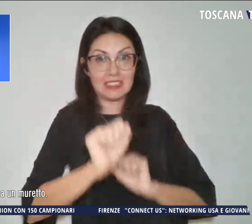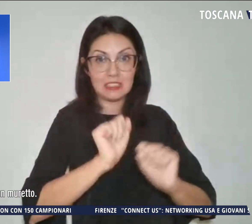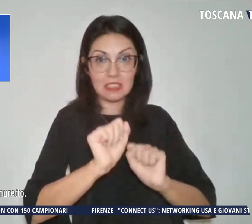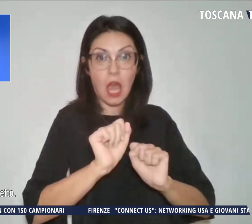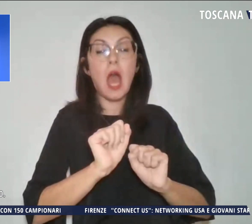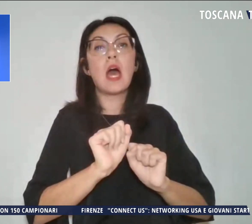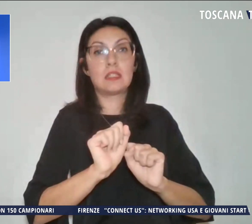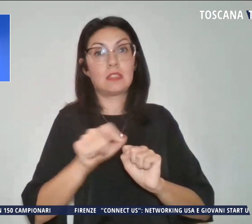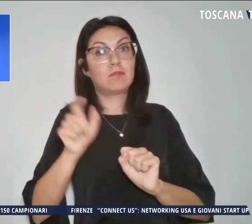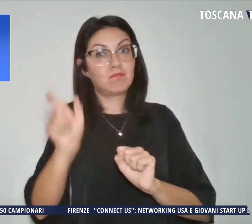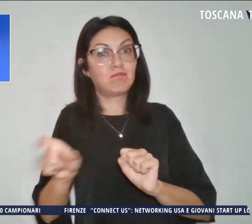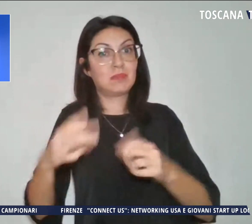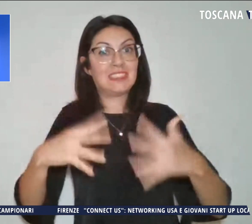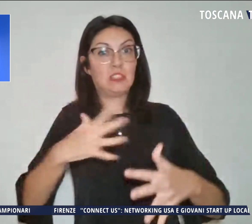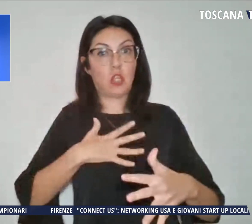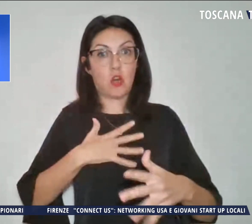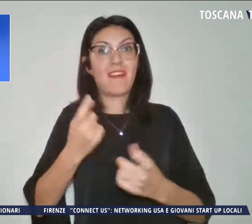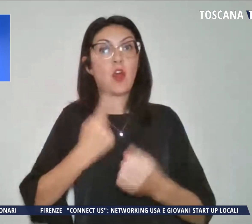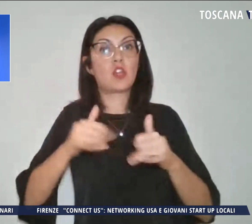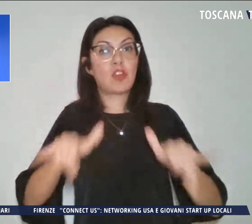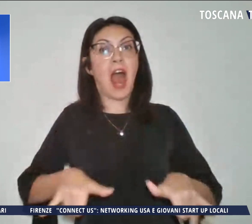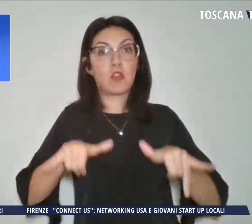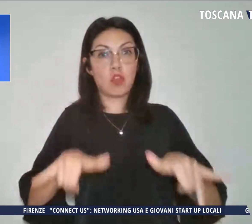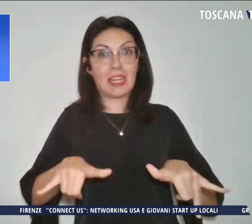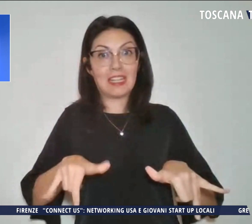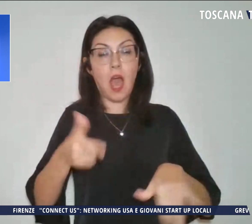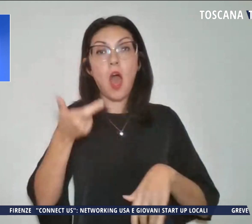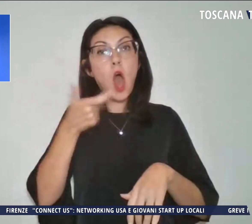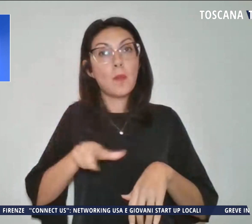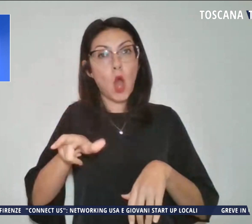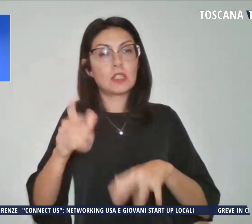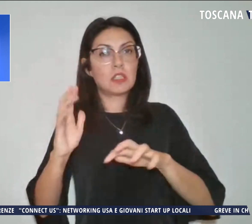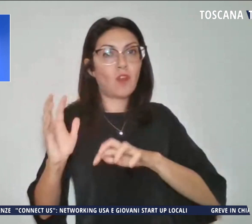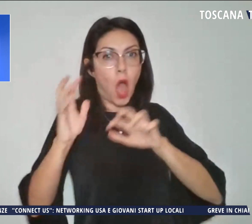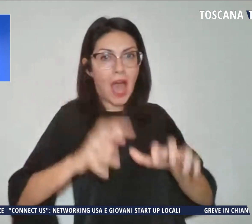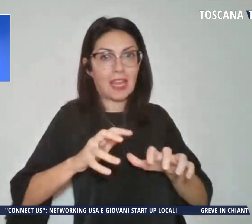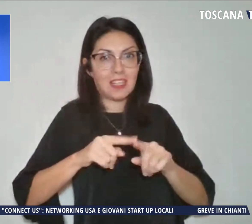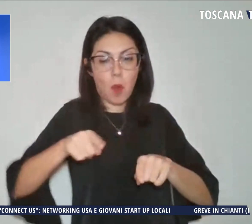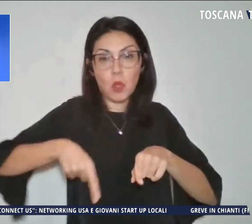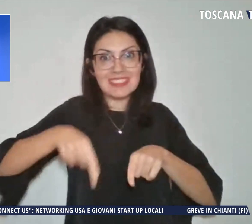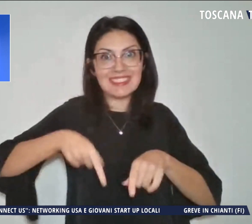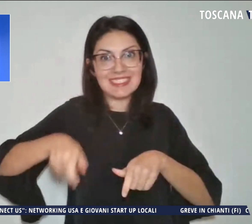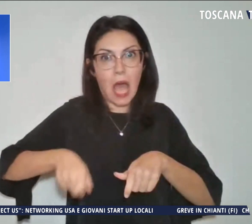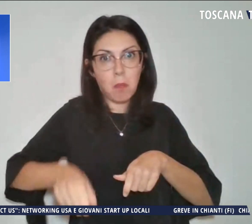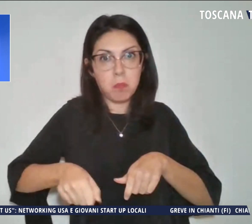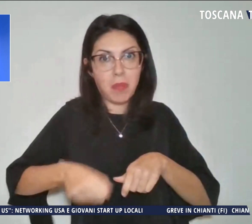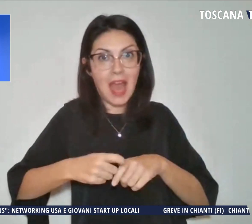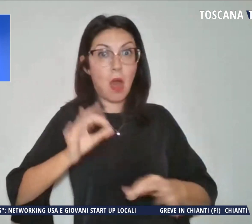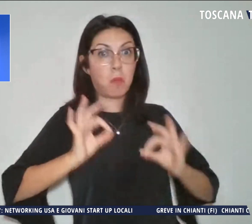origine algerine perché avrebbe aggredito con una stampella un poliziotto.